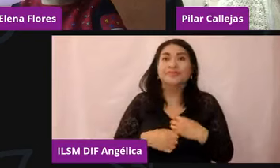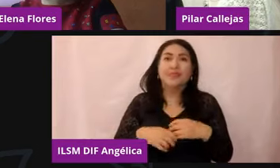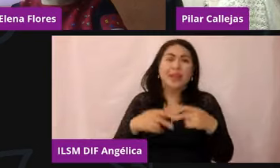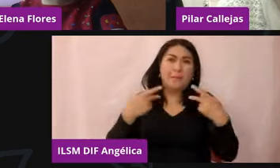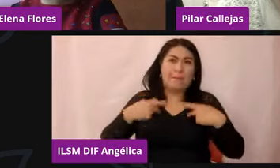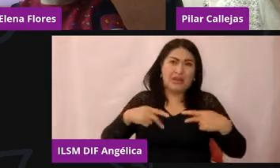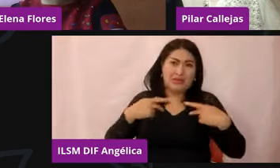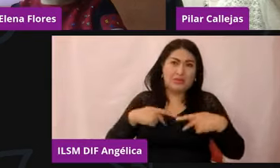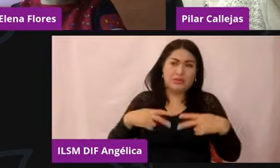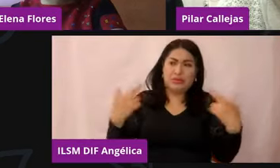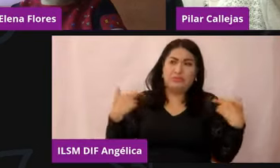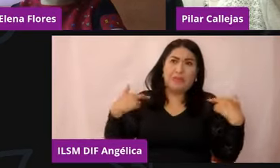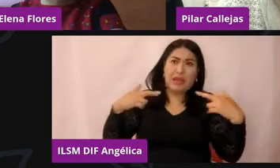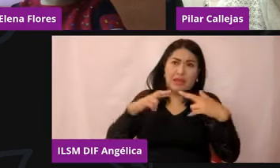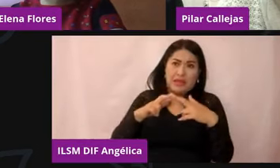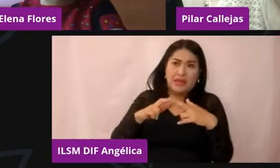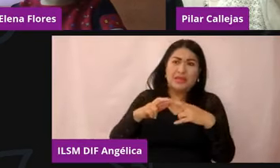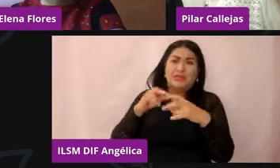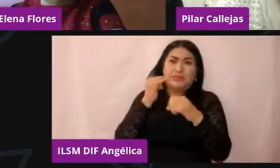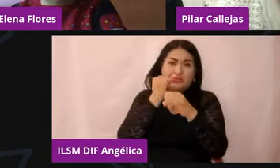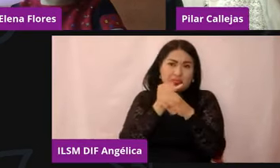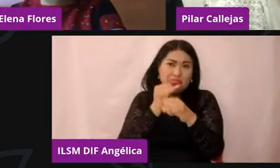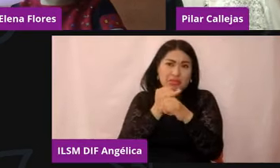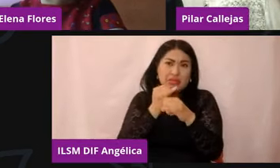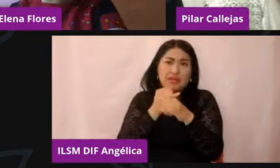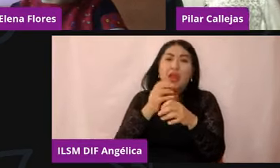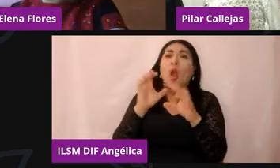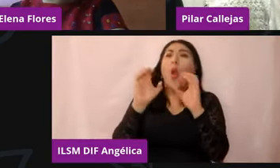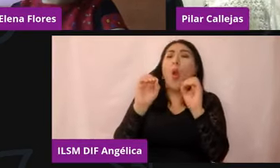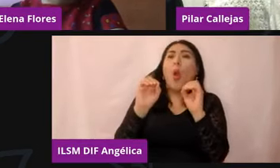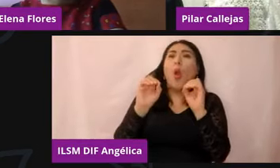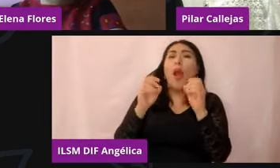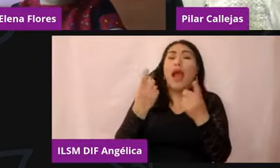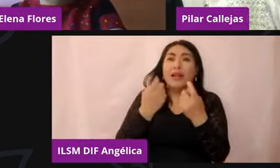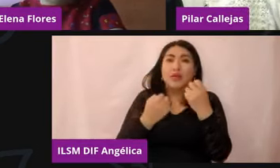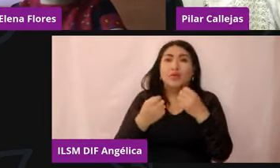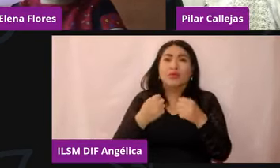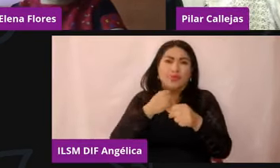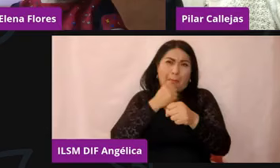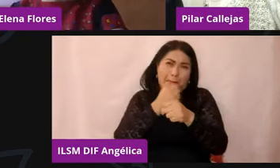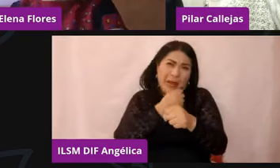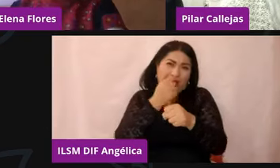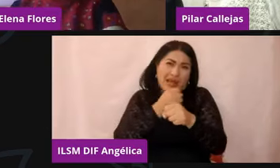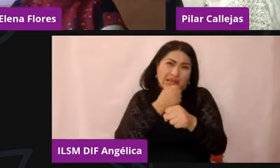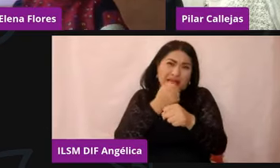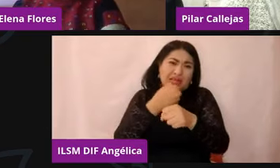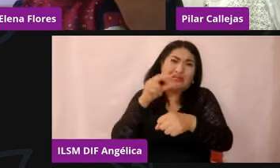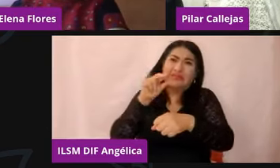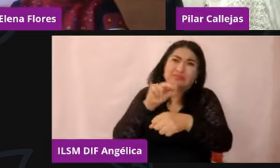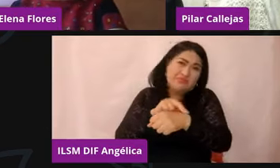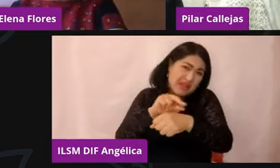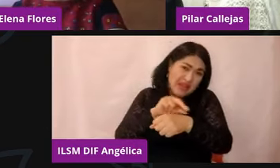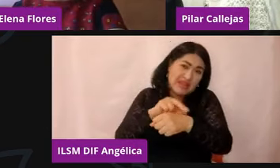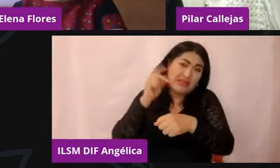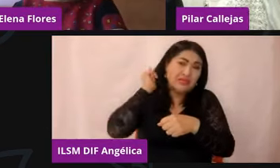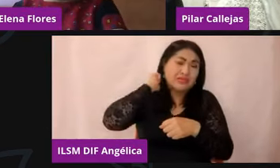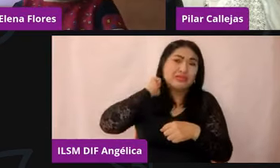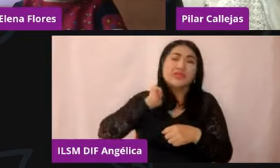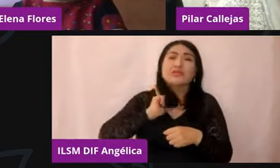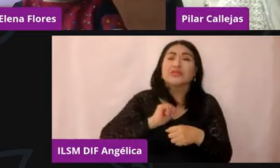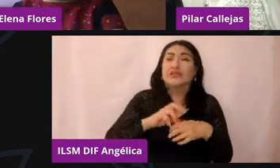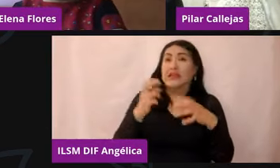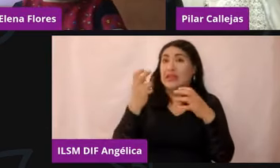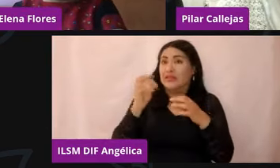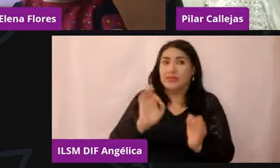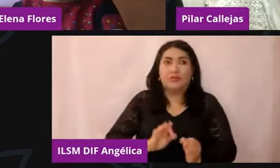para prácticas clínicas, ¿no? Que, o sea, fue un cambio enorme porque aparte tenían que estar